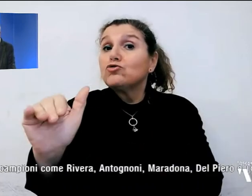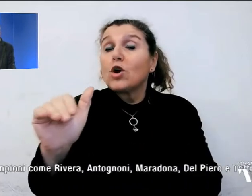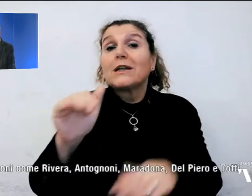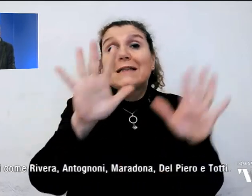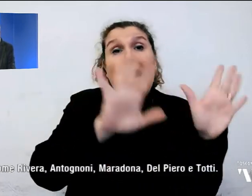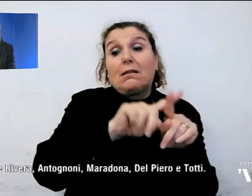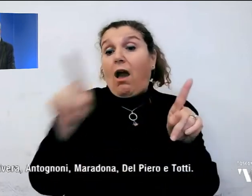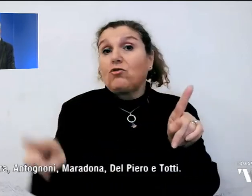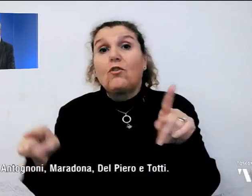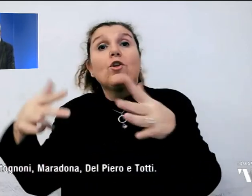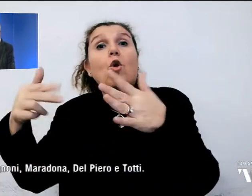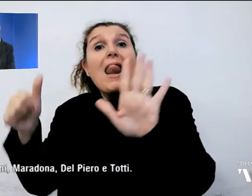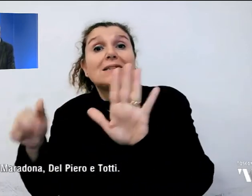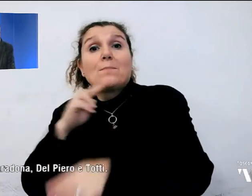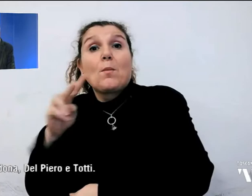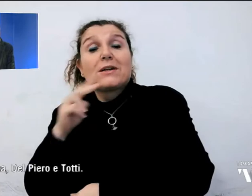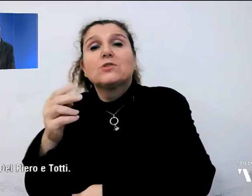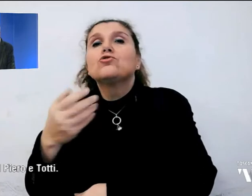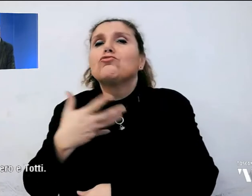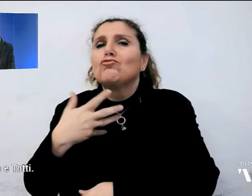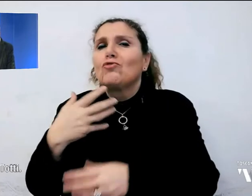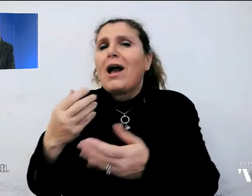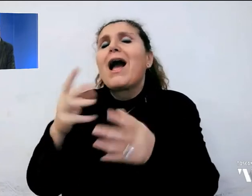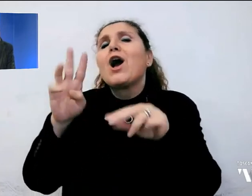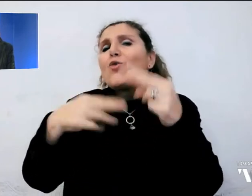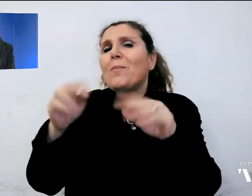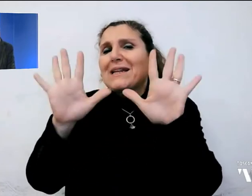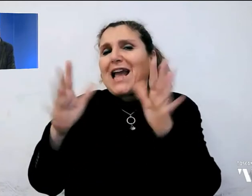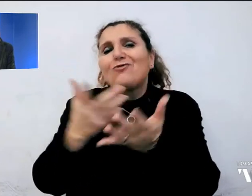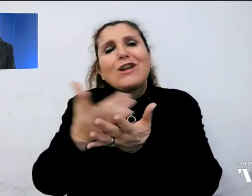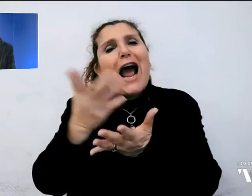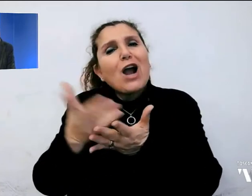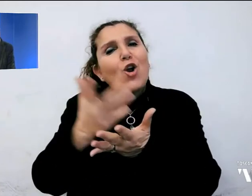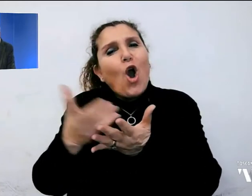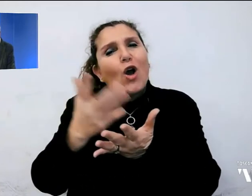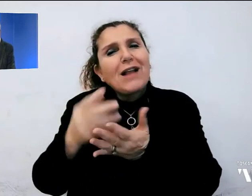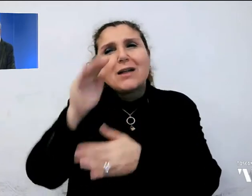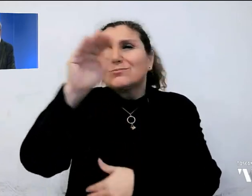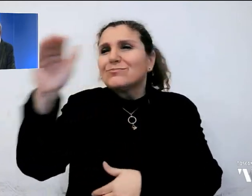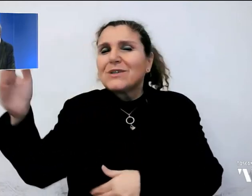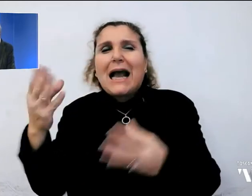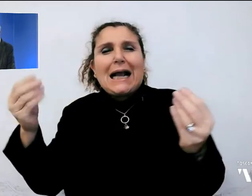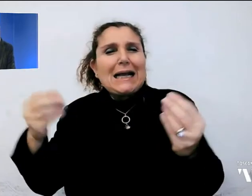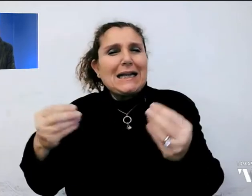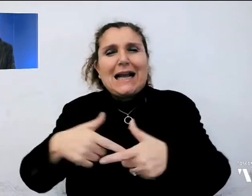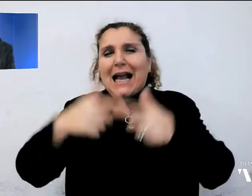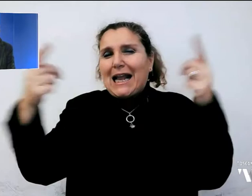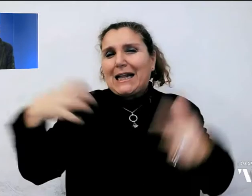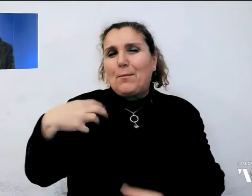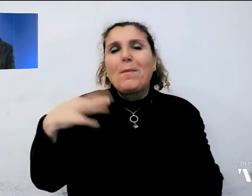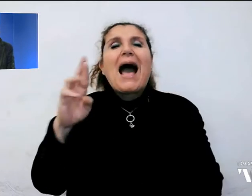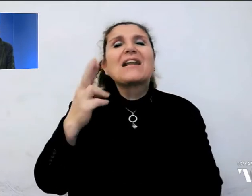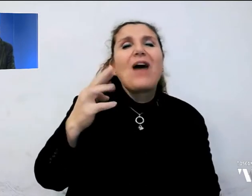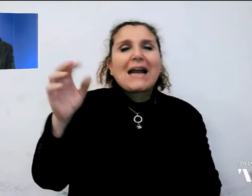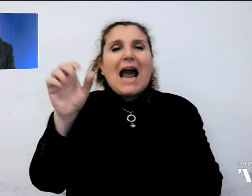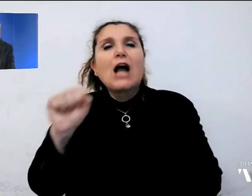non mancano i numeri 10 raccontati attraverso i cimeli di grandi campioni come Rivera, Antonioni,